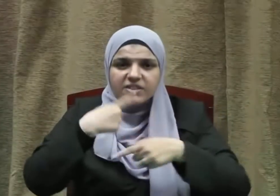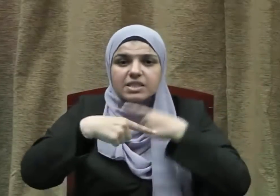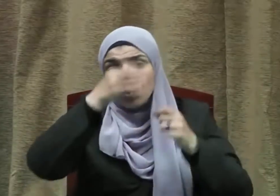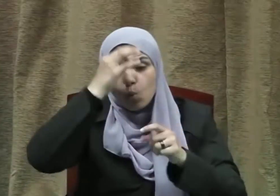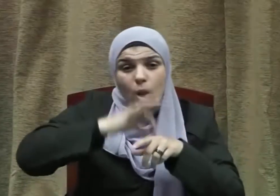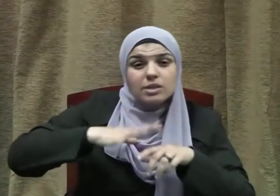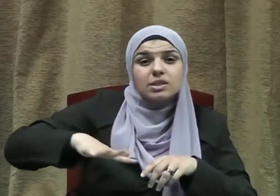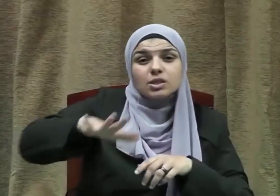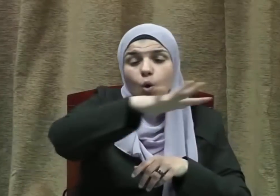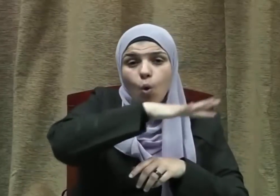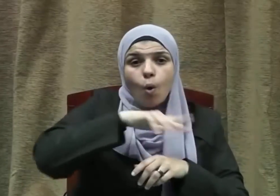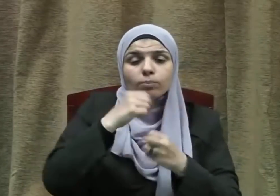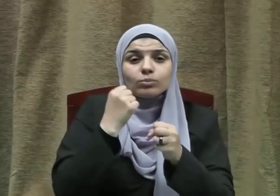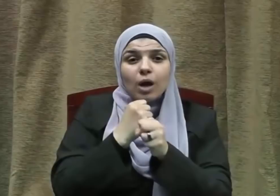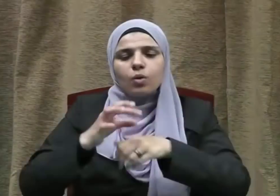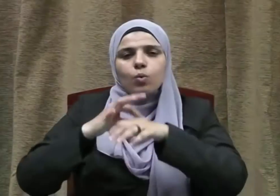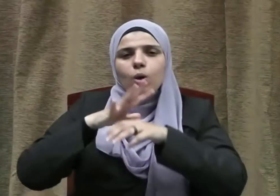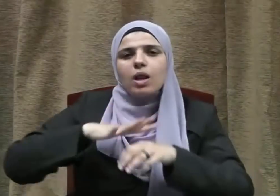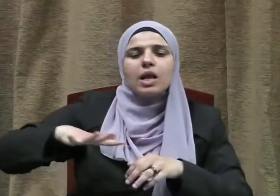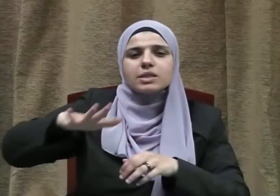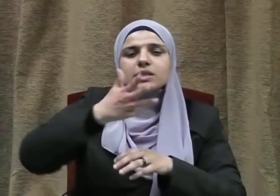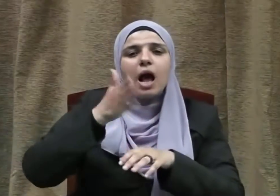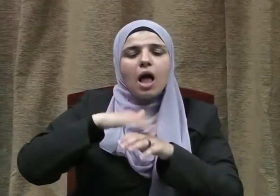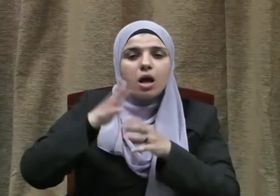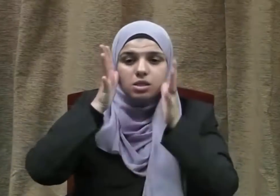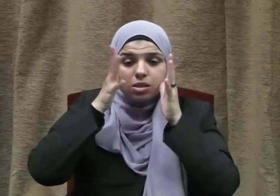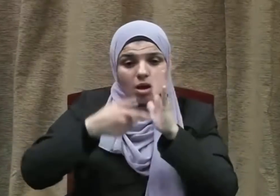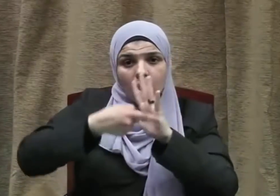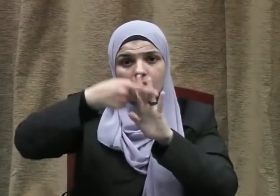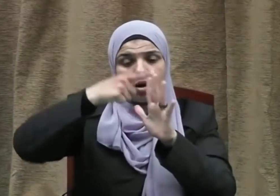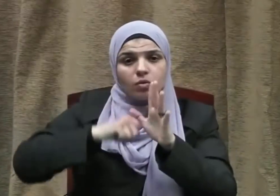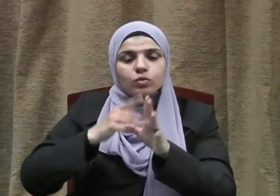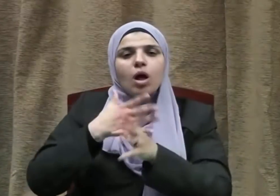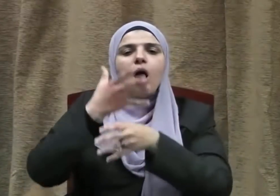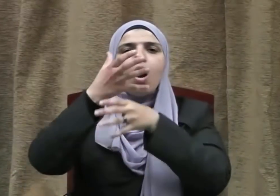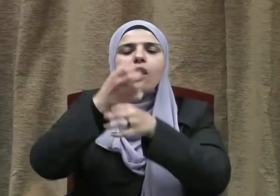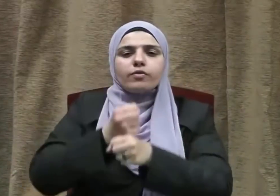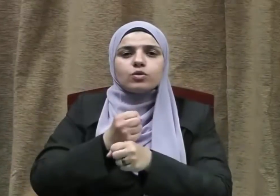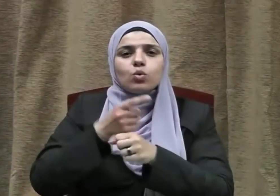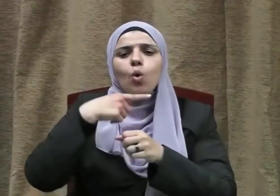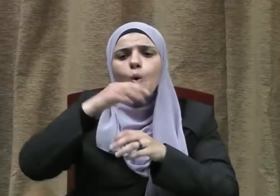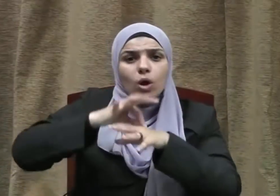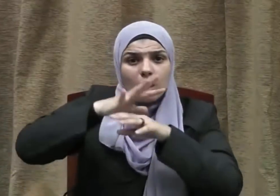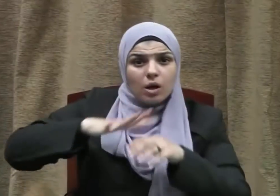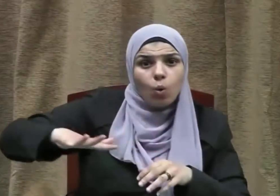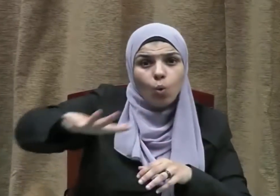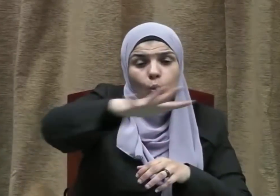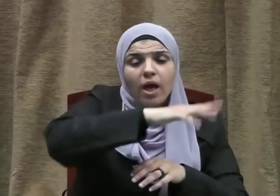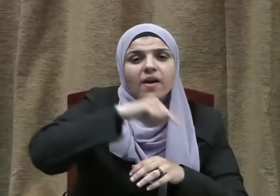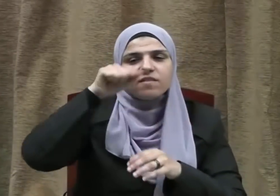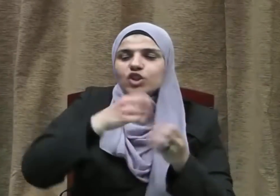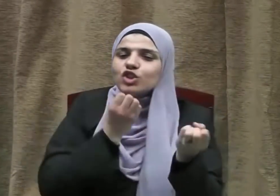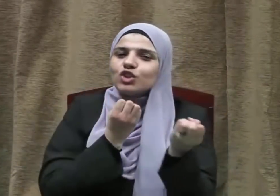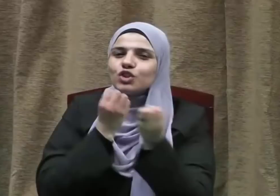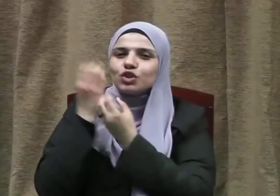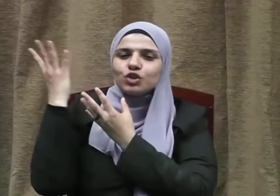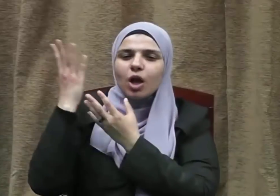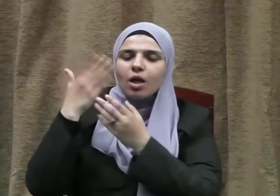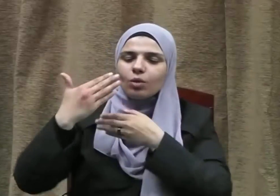هُمْ بِشَهَادَاتِهِمْ قَائِمُونَ وَالَّذِينَ هُمْ عَلَى صَلَاتِهِمْ يُحَافِظُونَ أُولَئِكَ